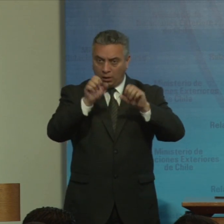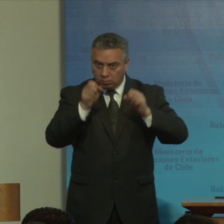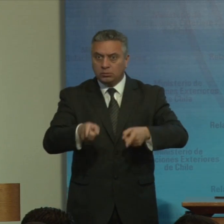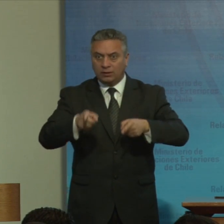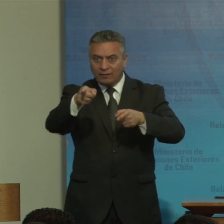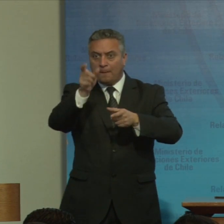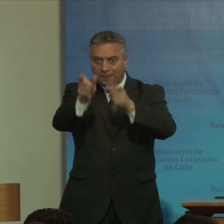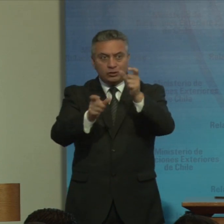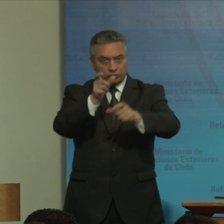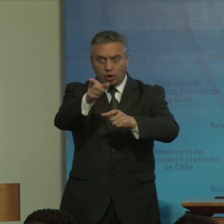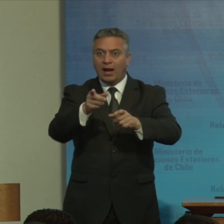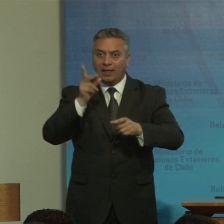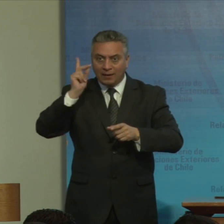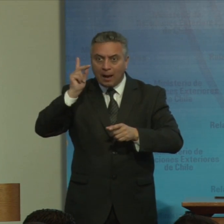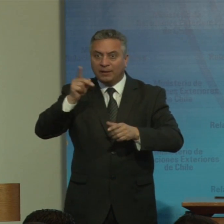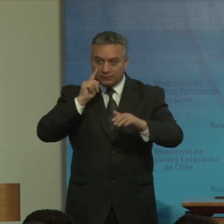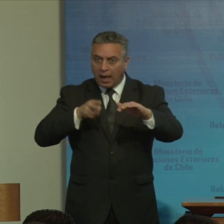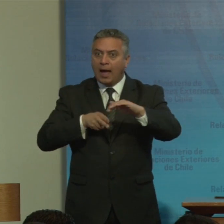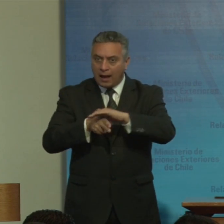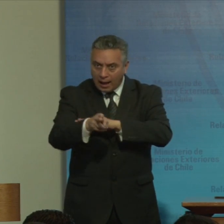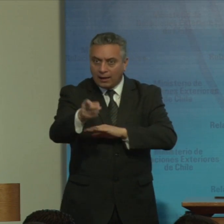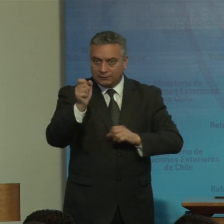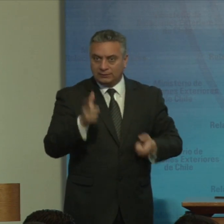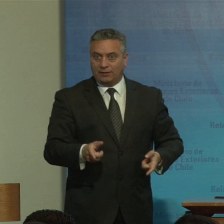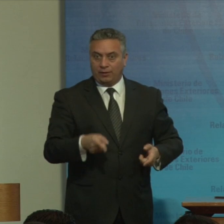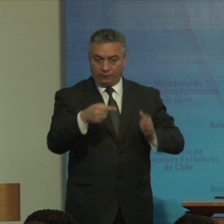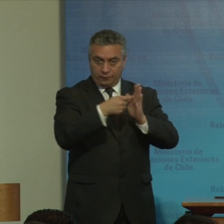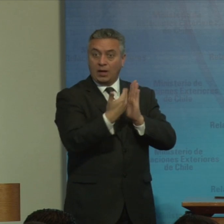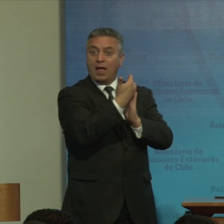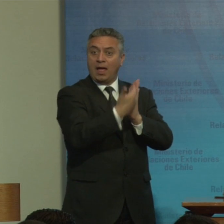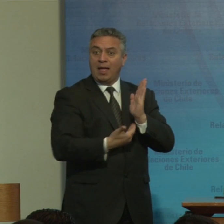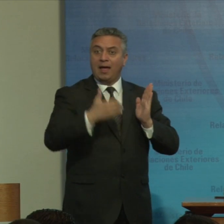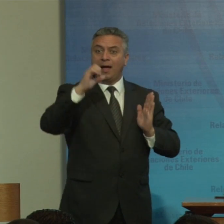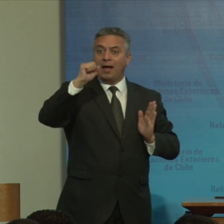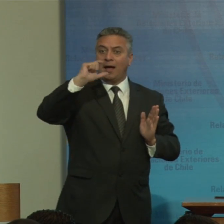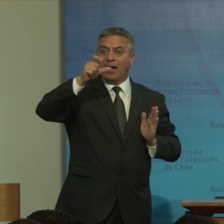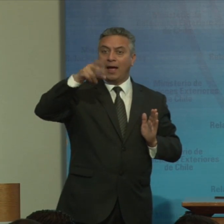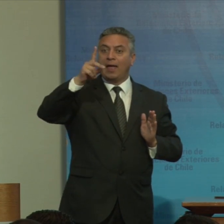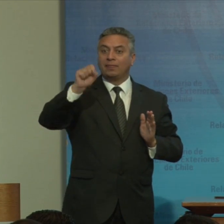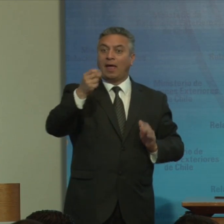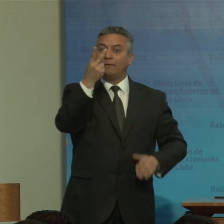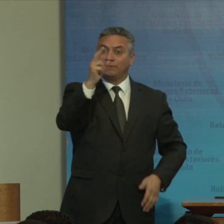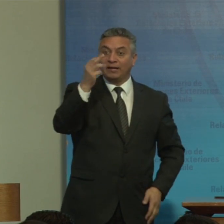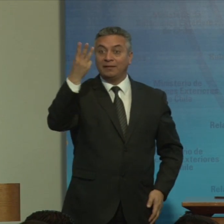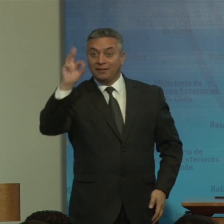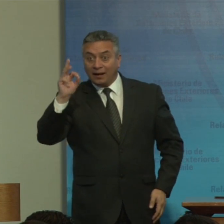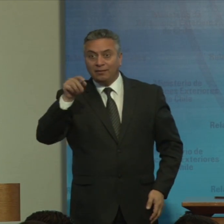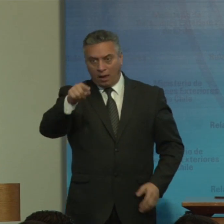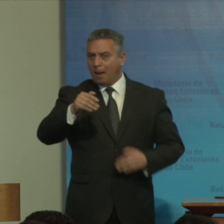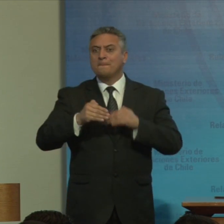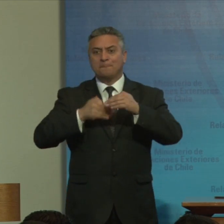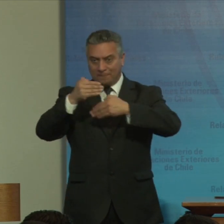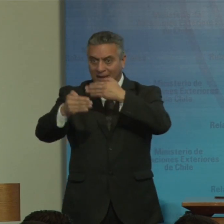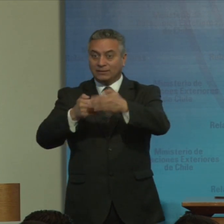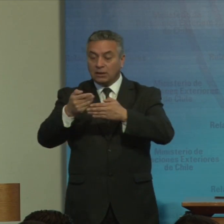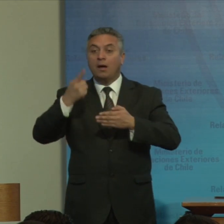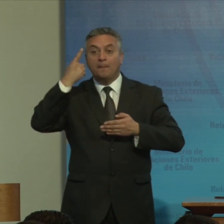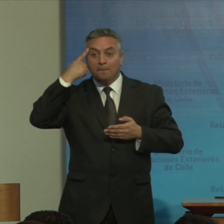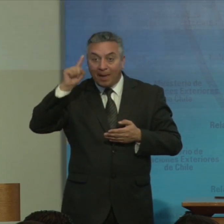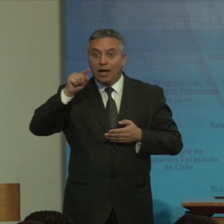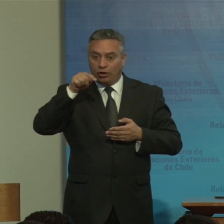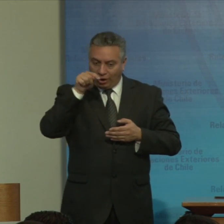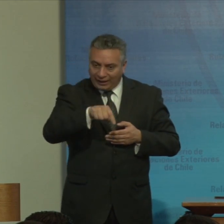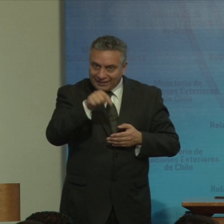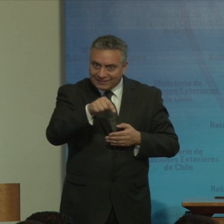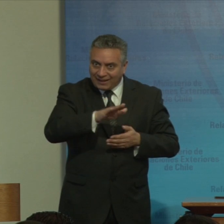personas con discapacidad y la agenda 2030 obvio que va mucho más allá pero construye sobre esta sobre